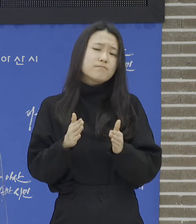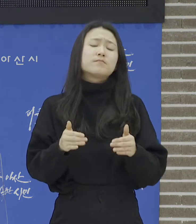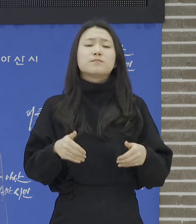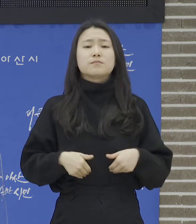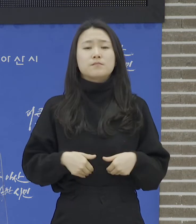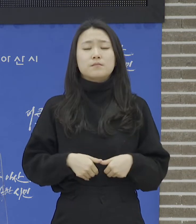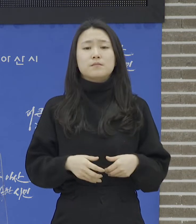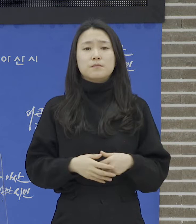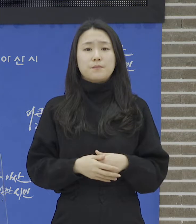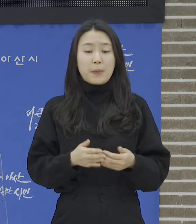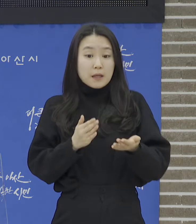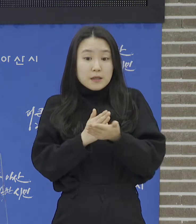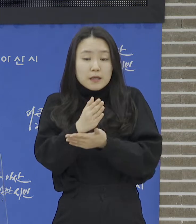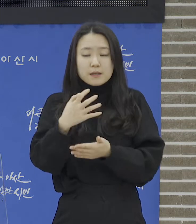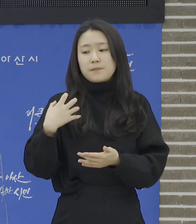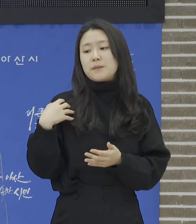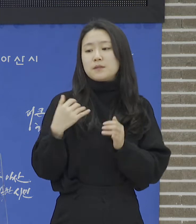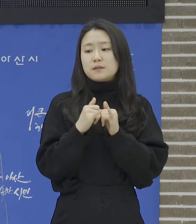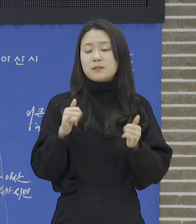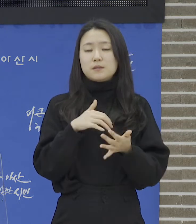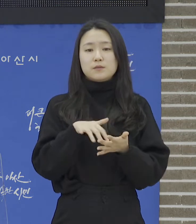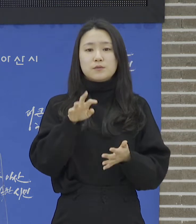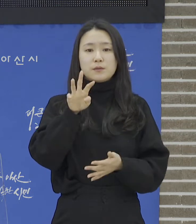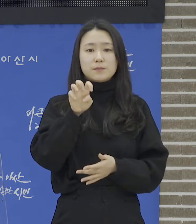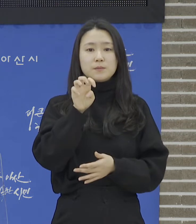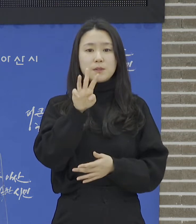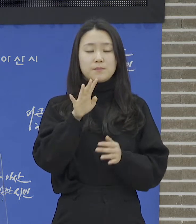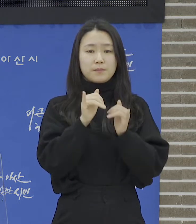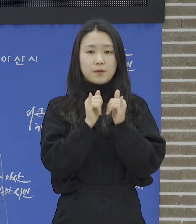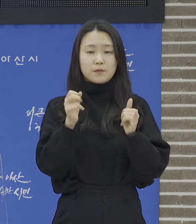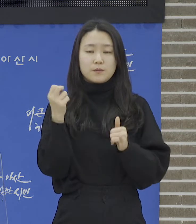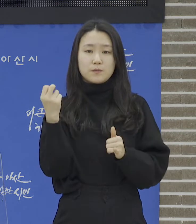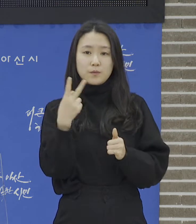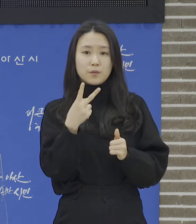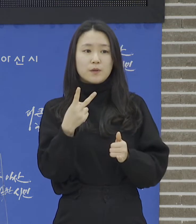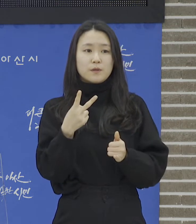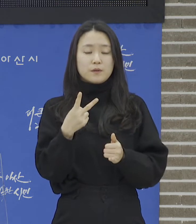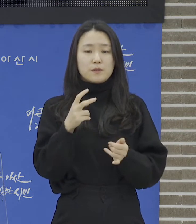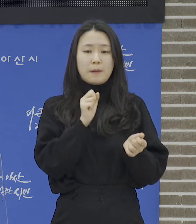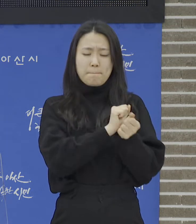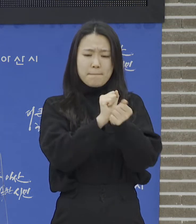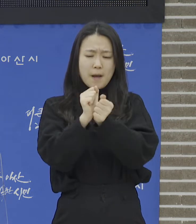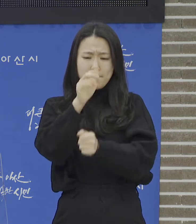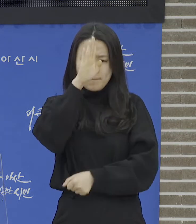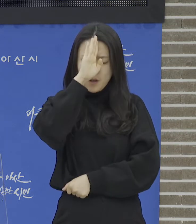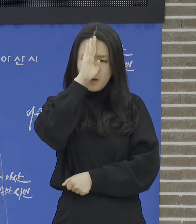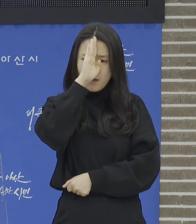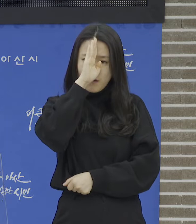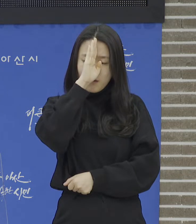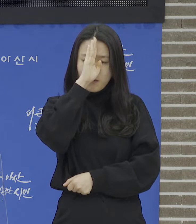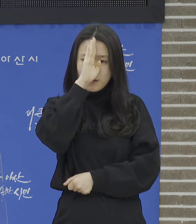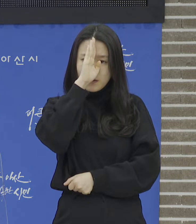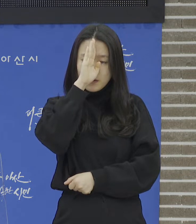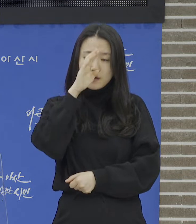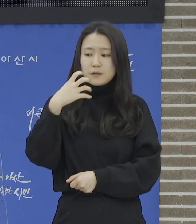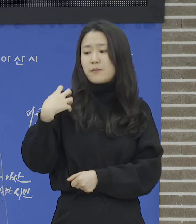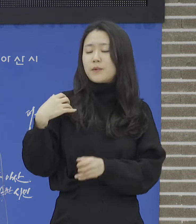전담 기간제 33명, 감염병 대응관리 업무 기간제 15명을 투입하고